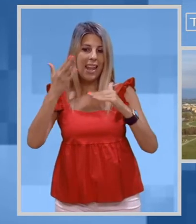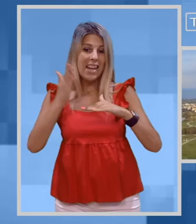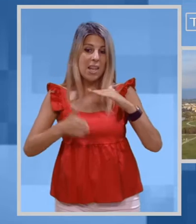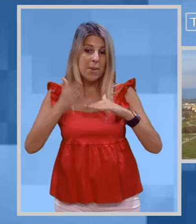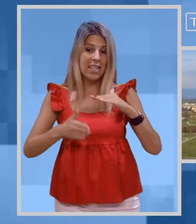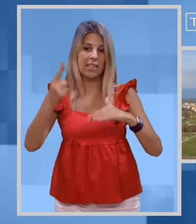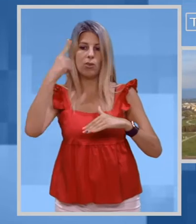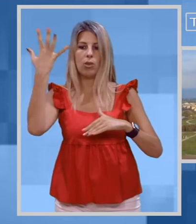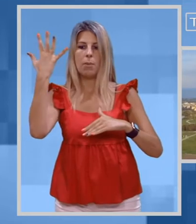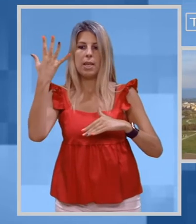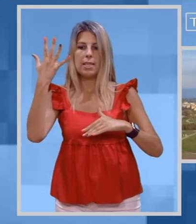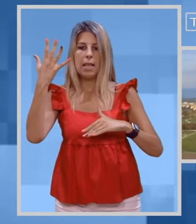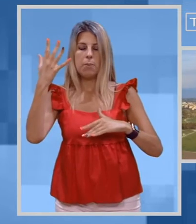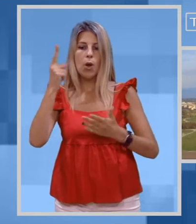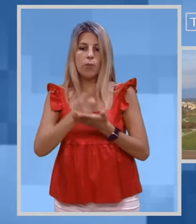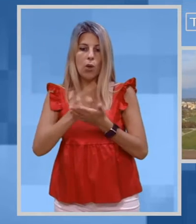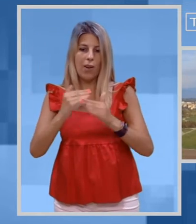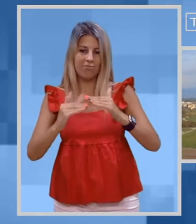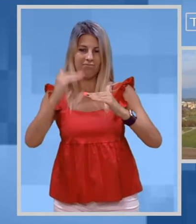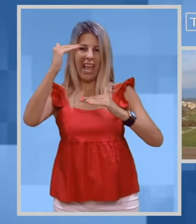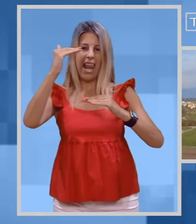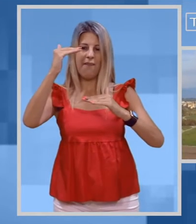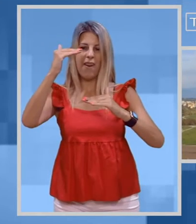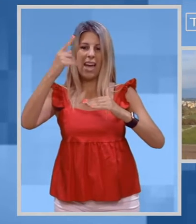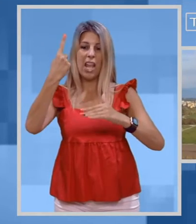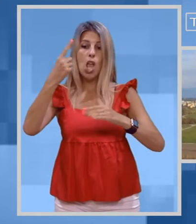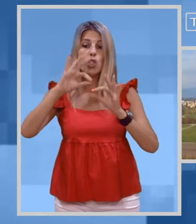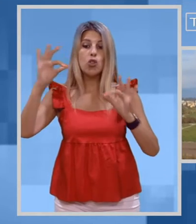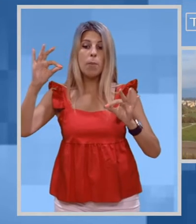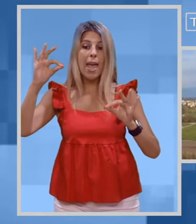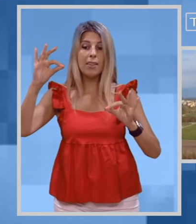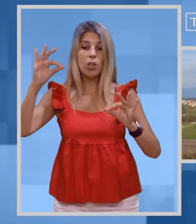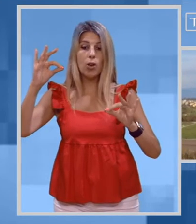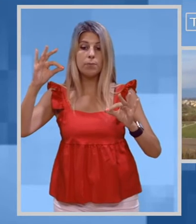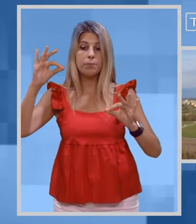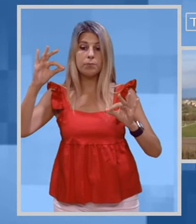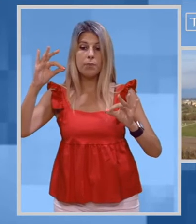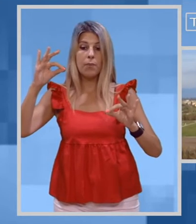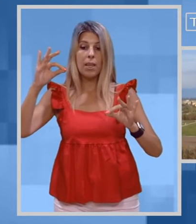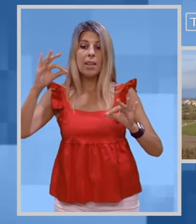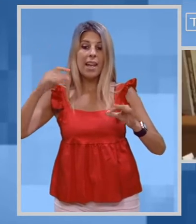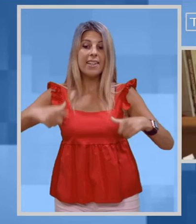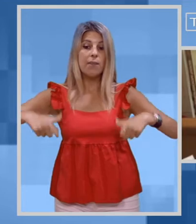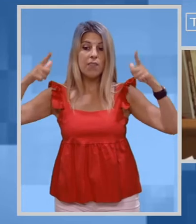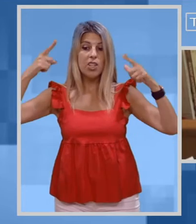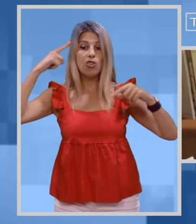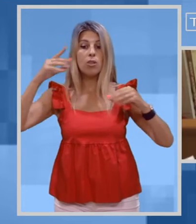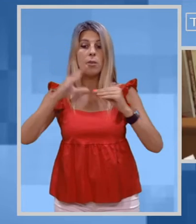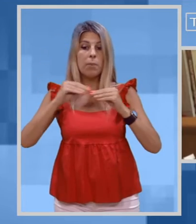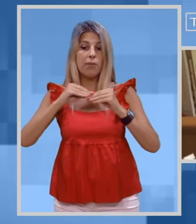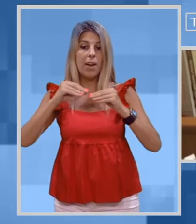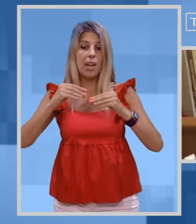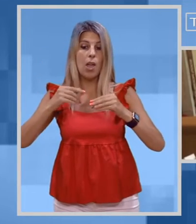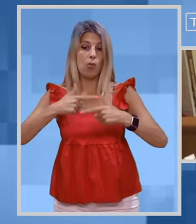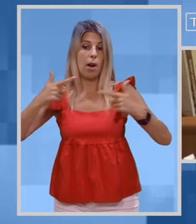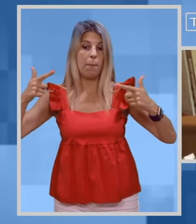subiscono notevoli limitazioni, come per esempio il vincolo di elevare di un metro, rispetto al Piano di Campagna, il proprio edificio, per